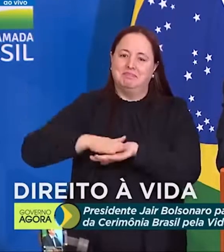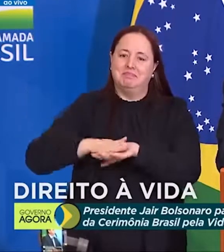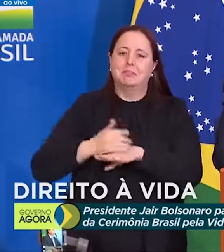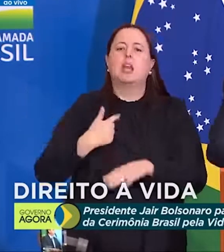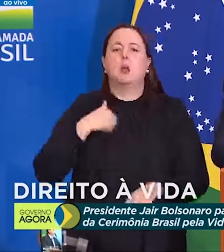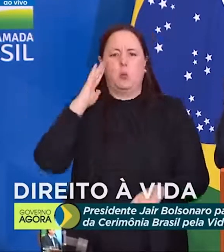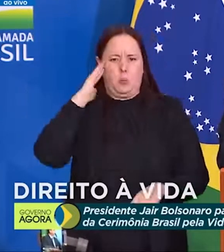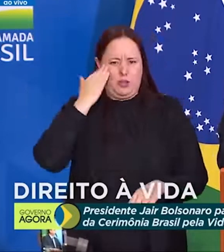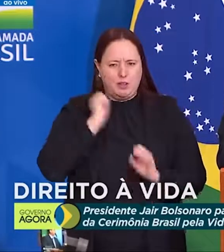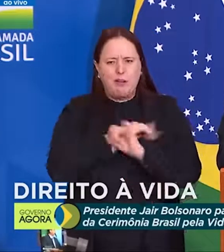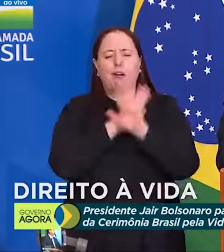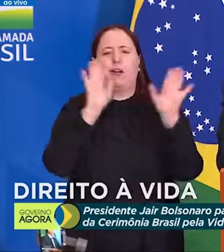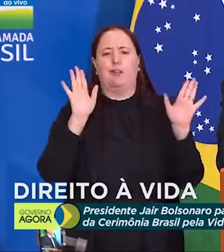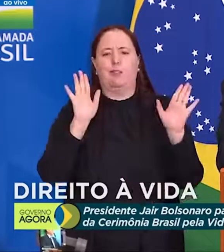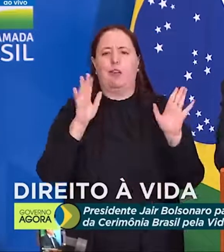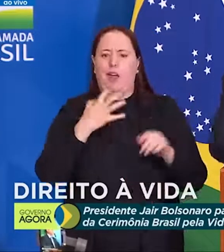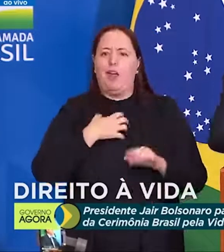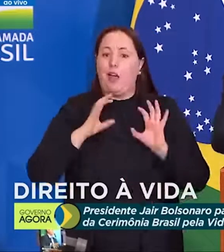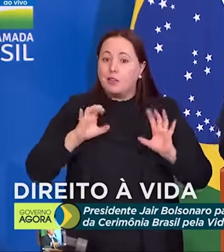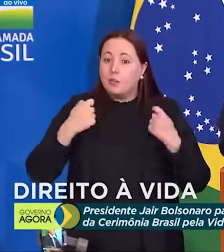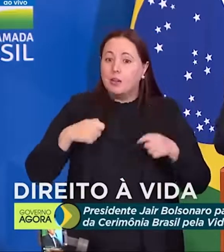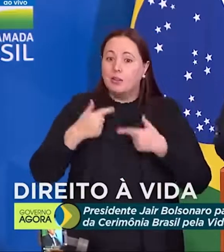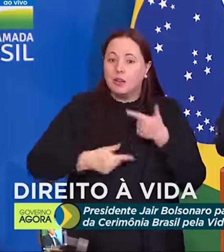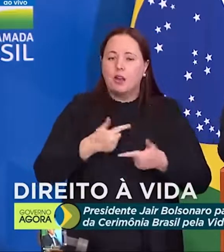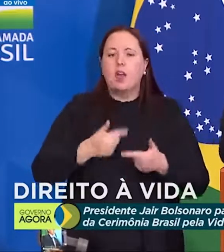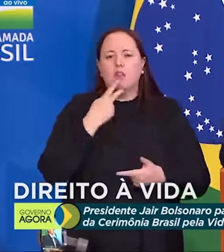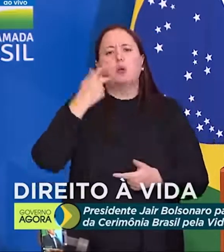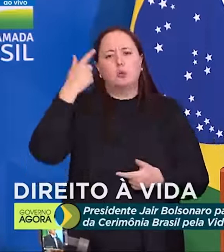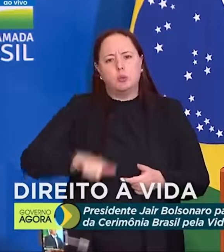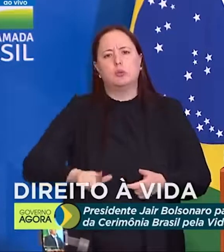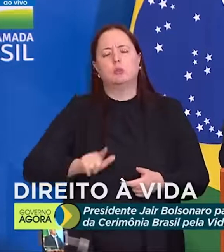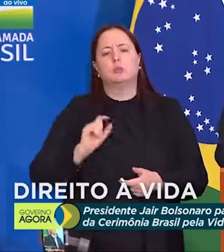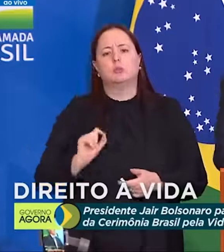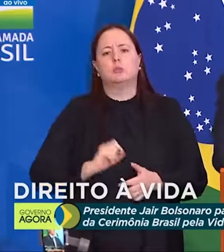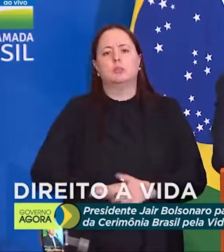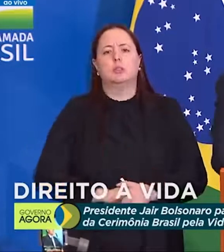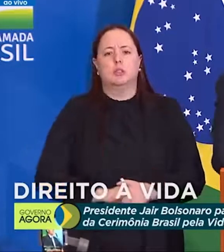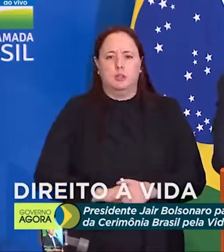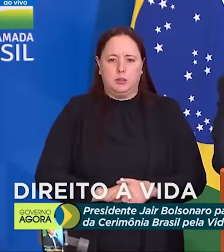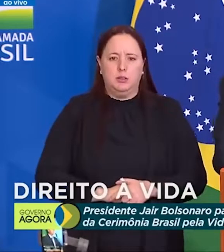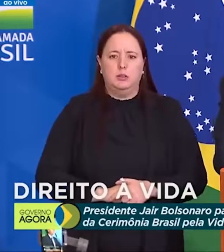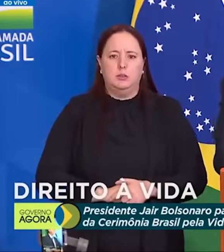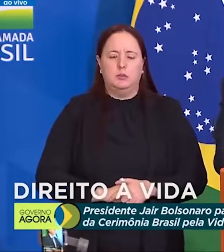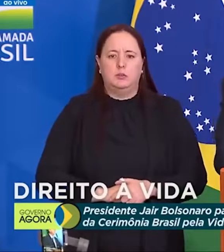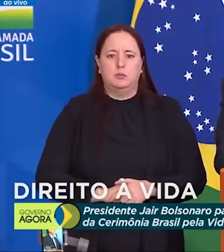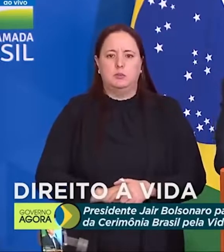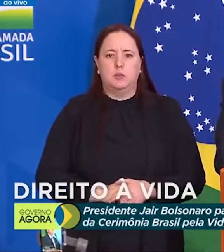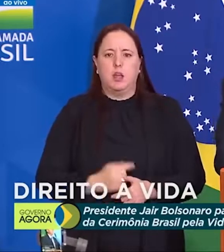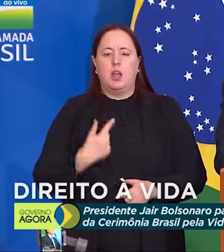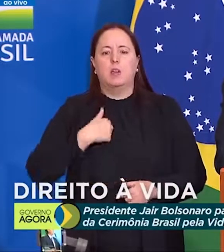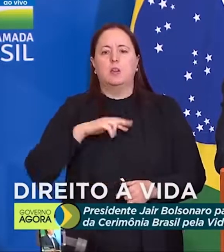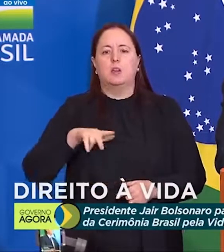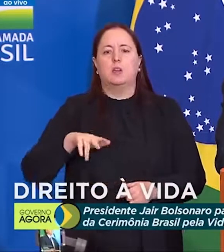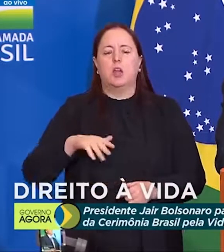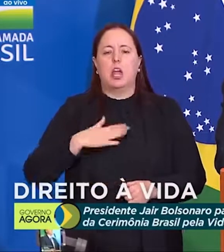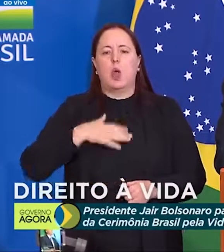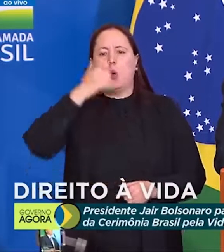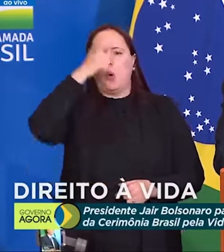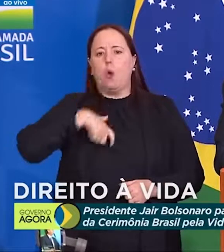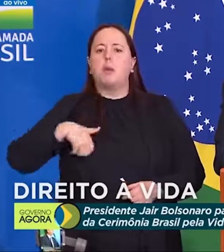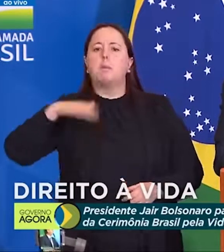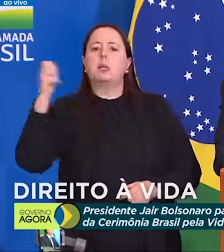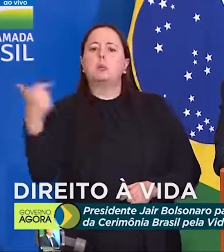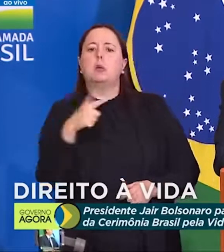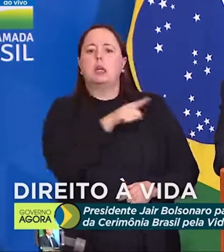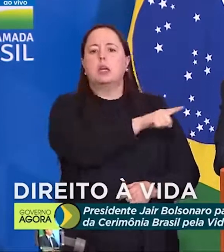Eu entendo que é dessa forma que devemos agir. E concluo, mais uma vez. Não sou mais homem que nenhum dos homens que